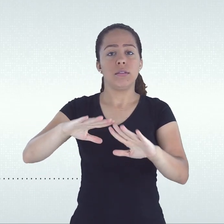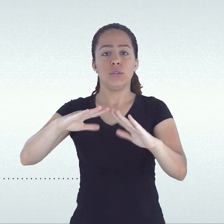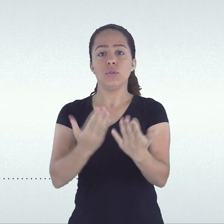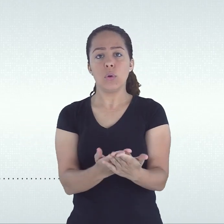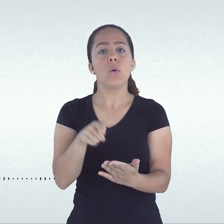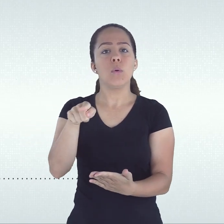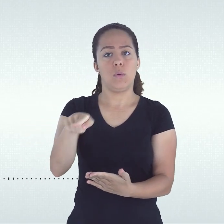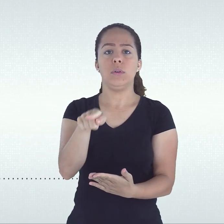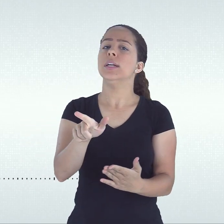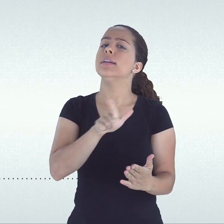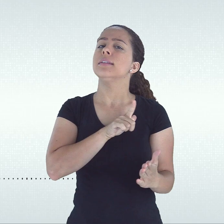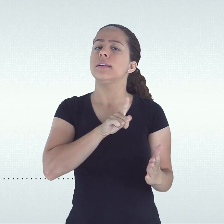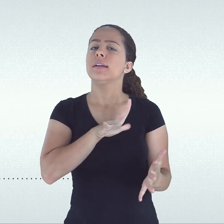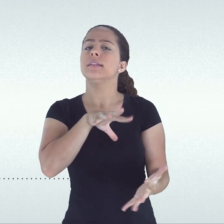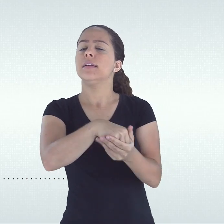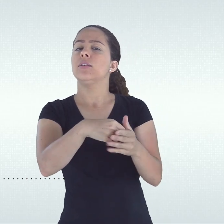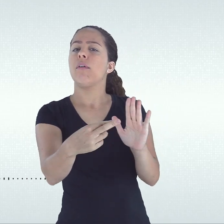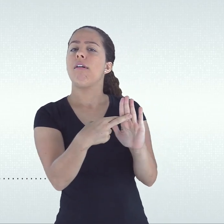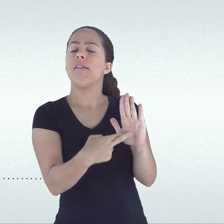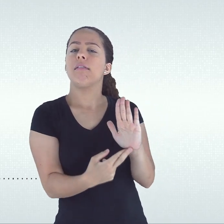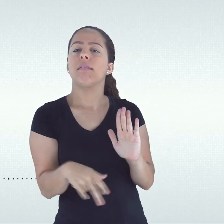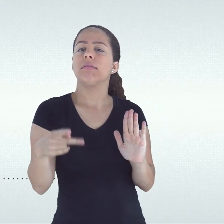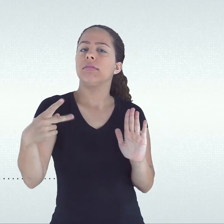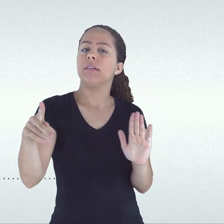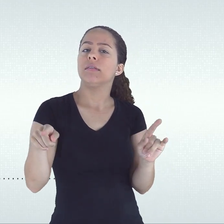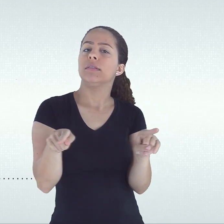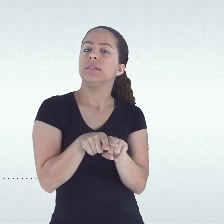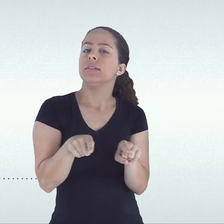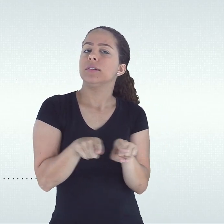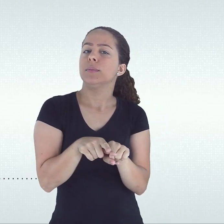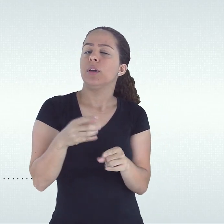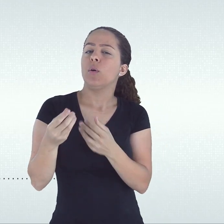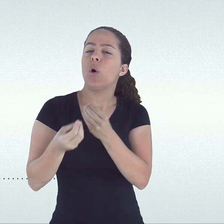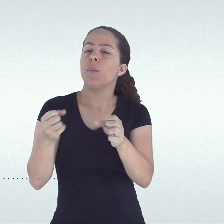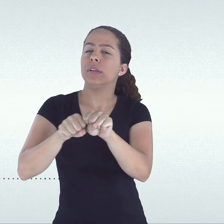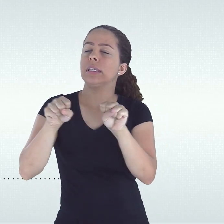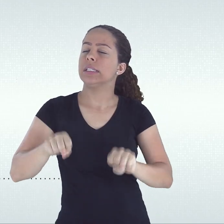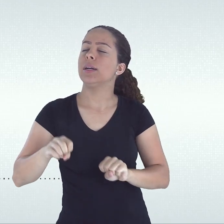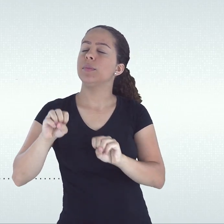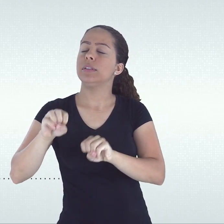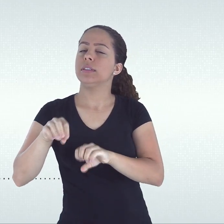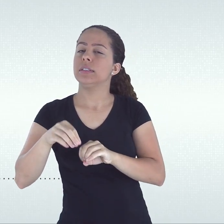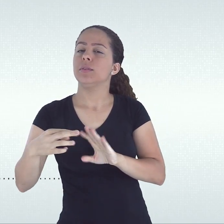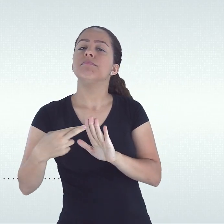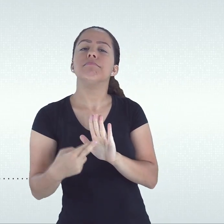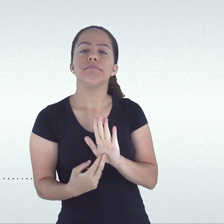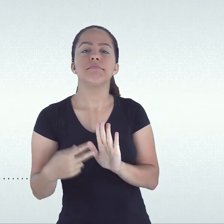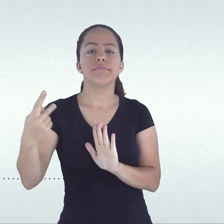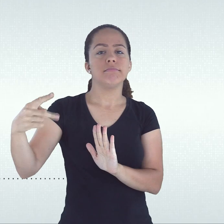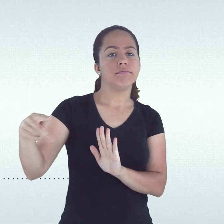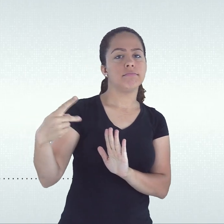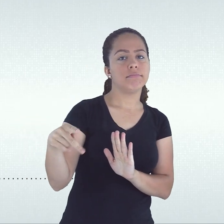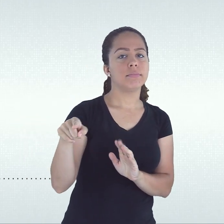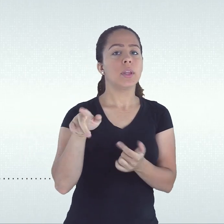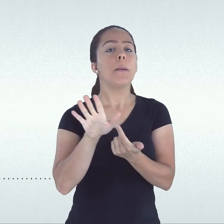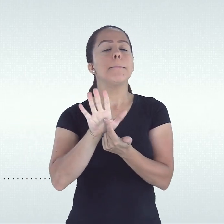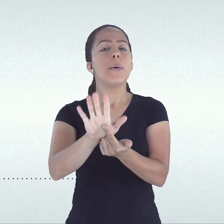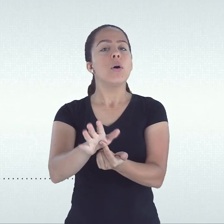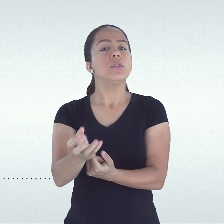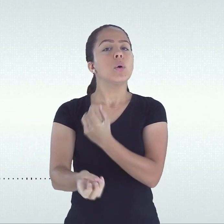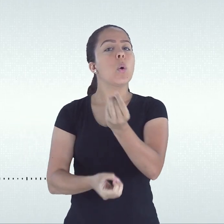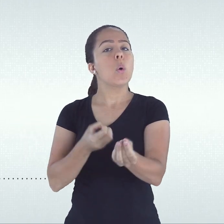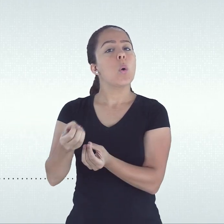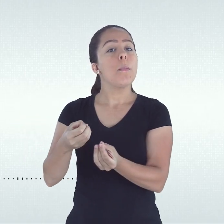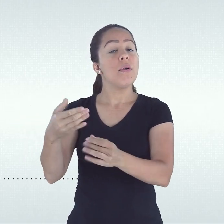regimento e nas normas do respectivo sistema de ensino exigida a frequência mínima de 75%